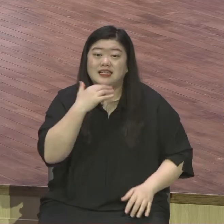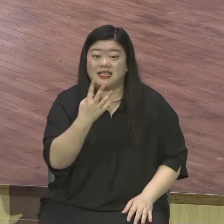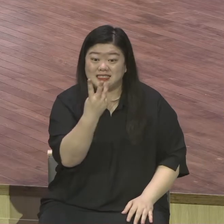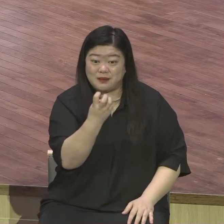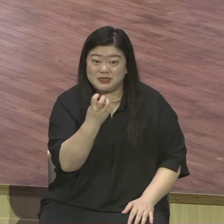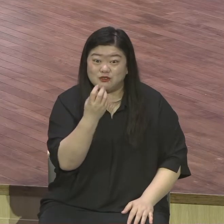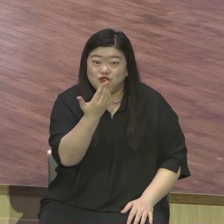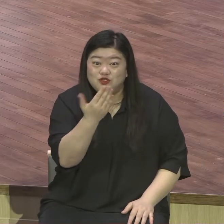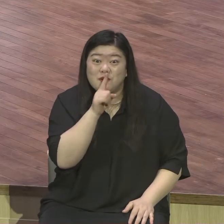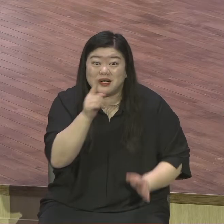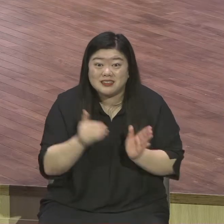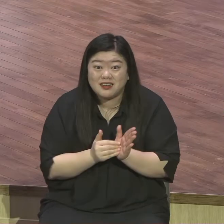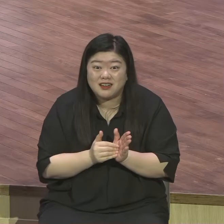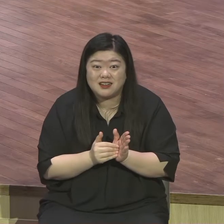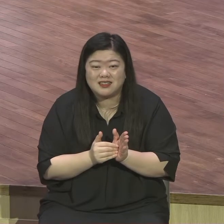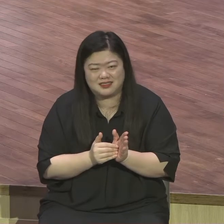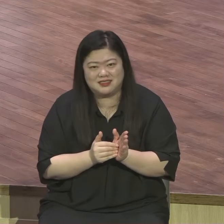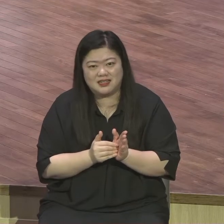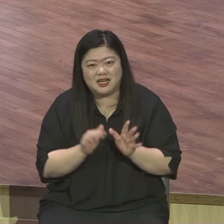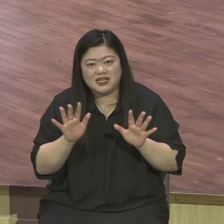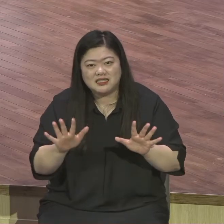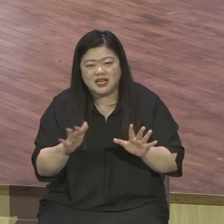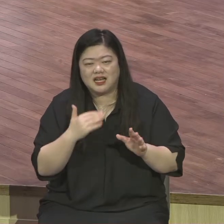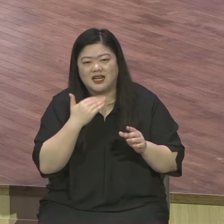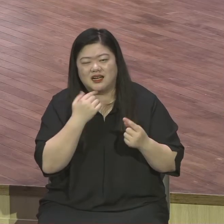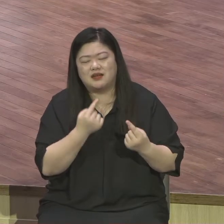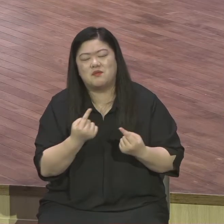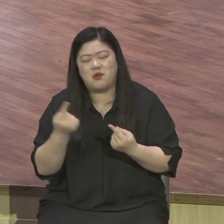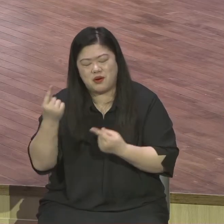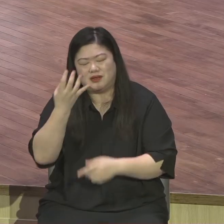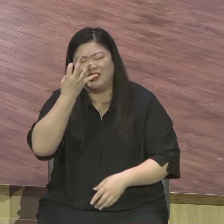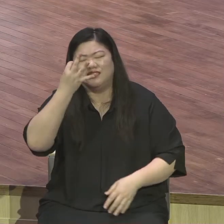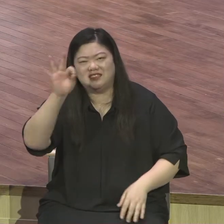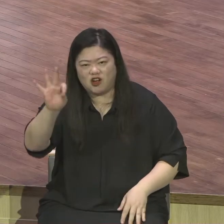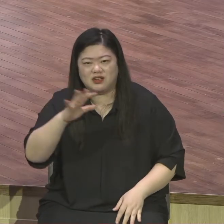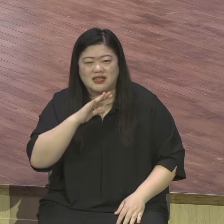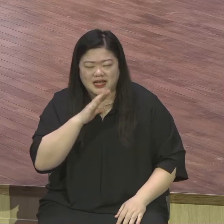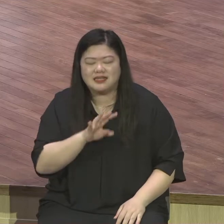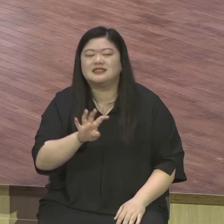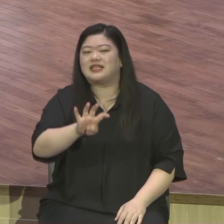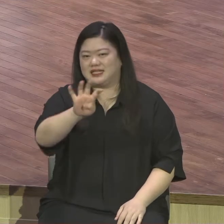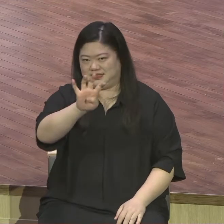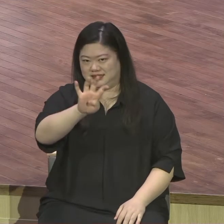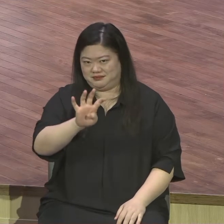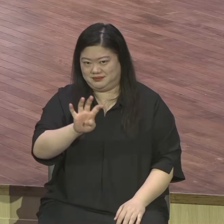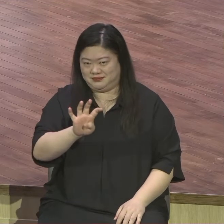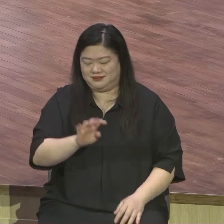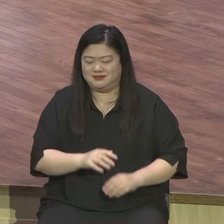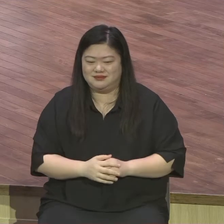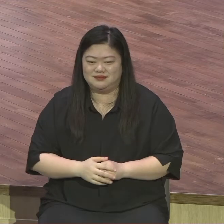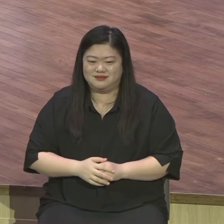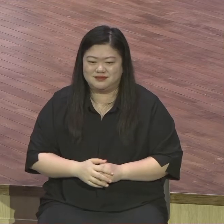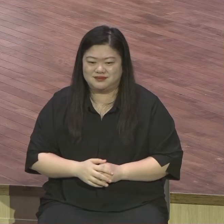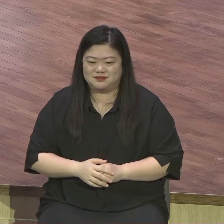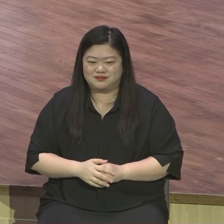그때나 지금 지금 몸은 더 좋습니다 그때 컨디션보다 지금이 더 좋아요 뭐 관리를 물론 하기도 하지만